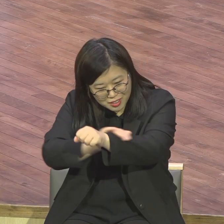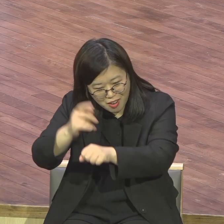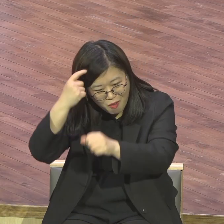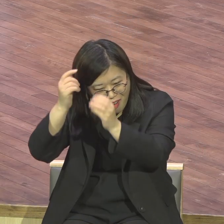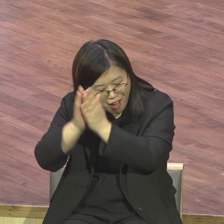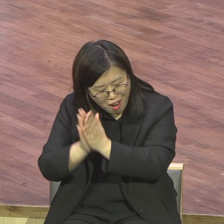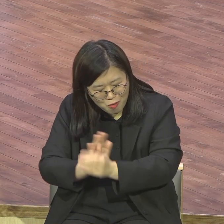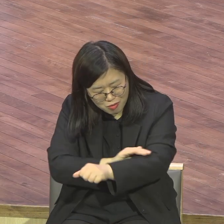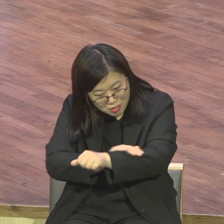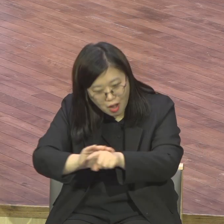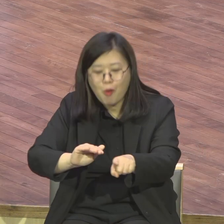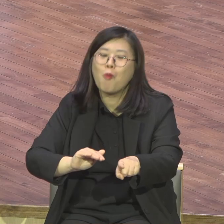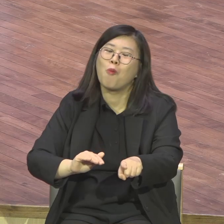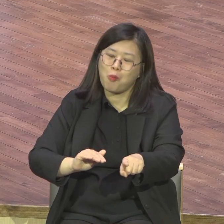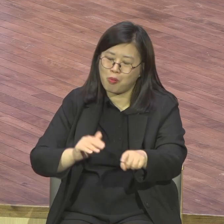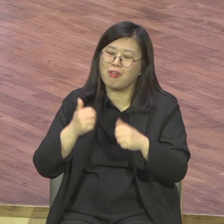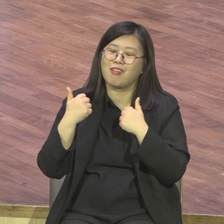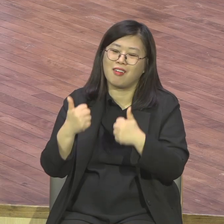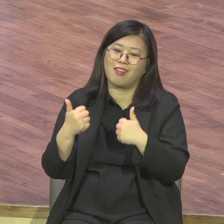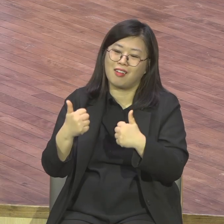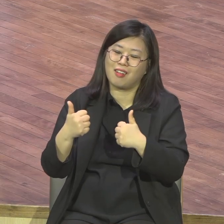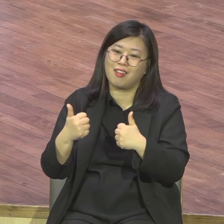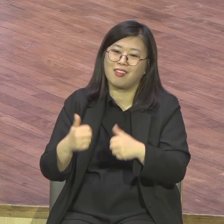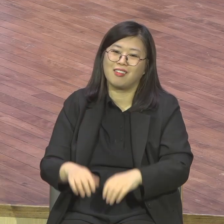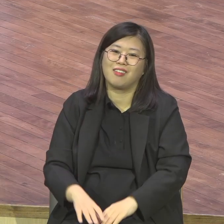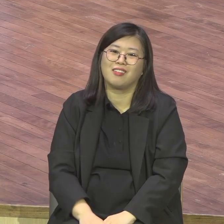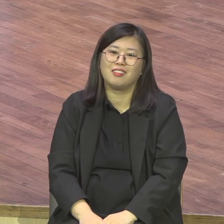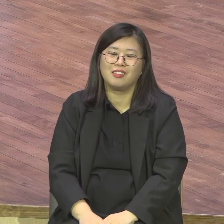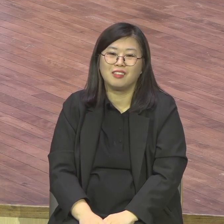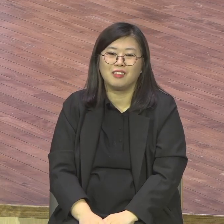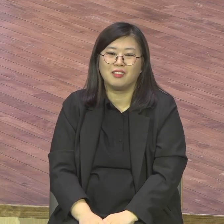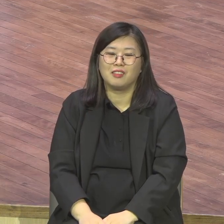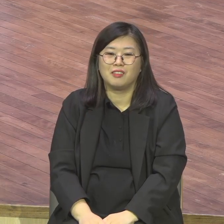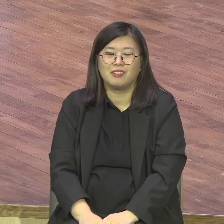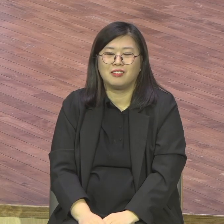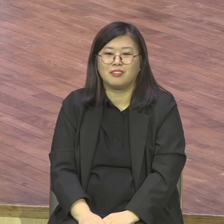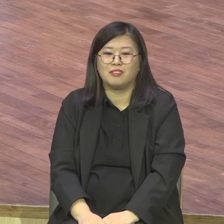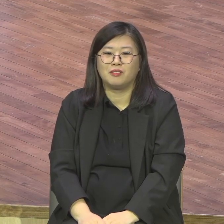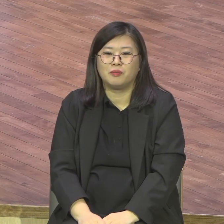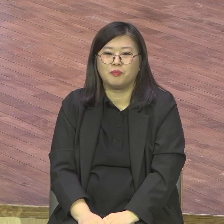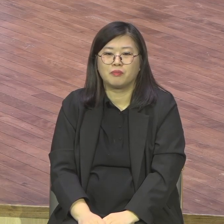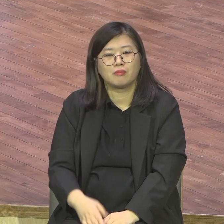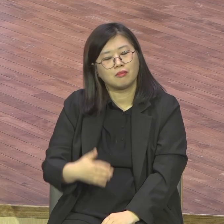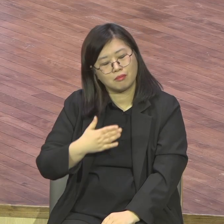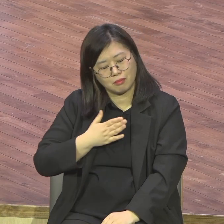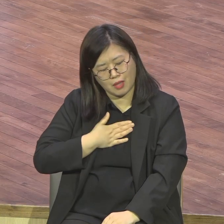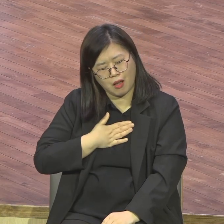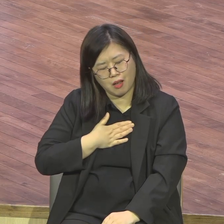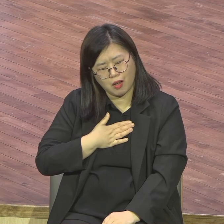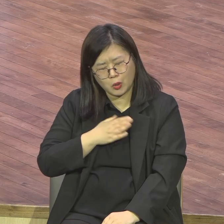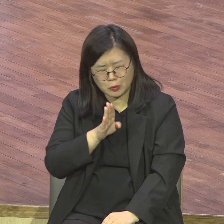늦지마 슬슬 보는 거지. 저는 너무 지금 너무 감사하고